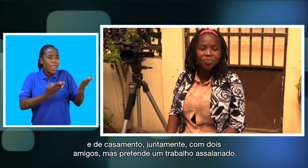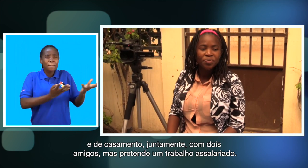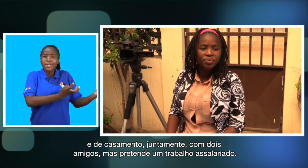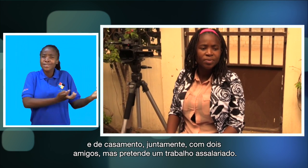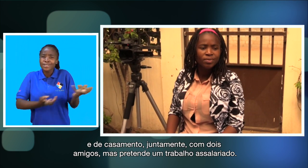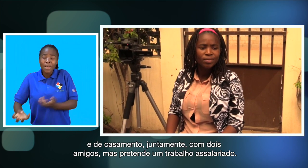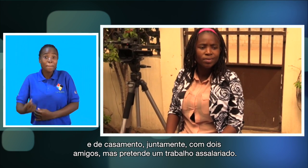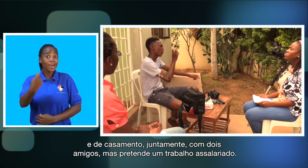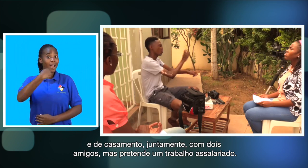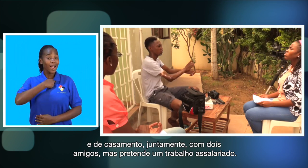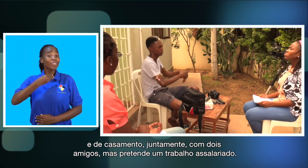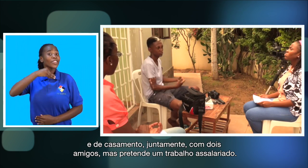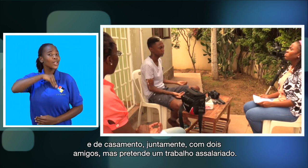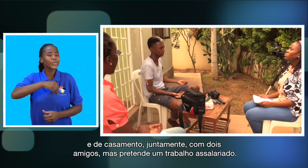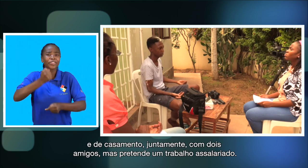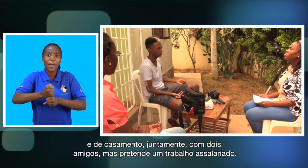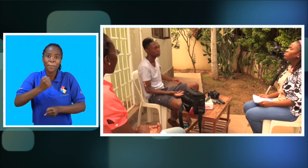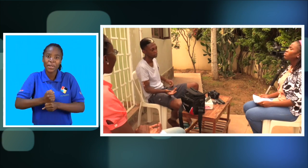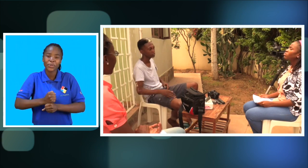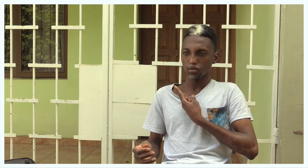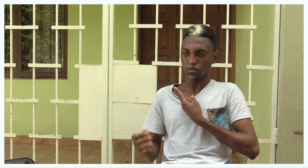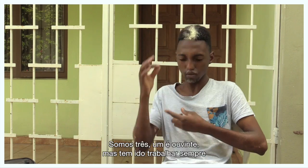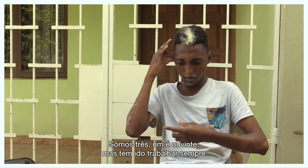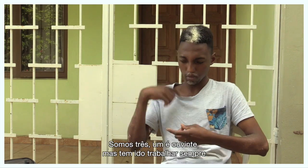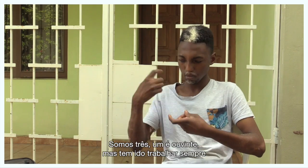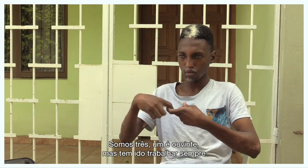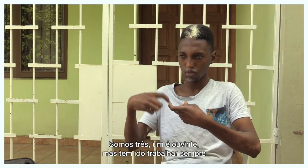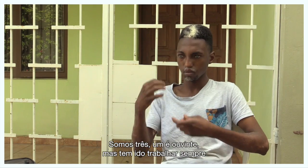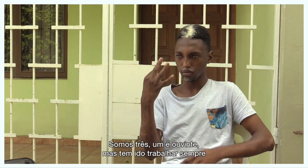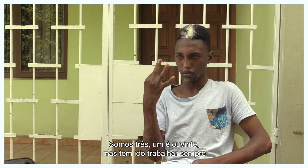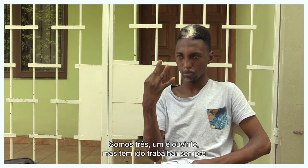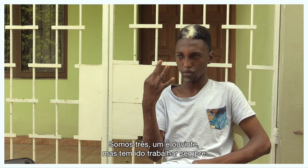dois amigos. Mas pretende um trabalho assalariado. Somos três.